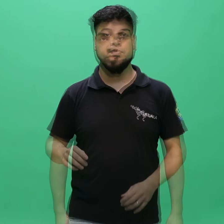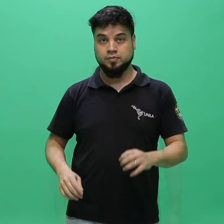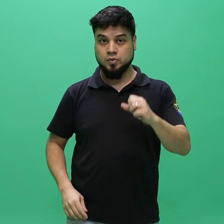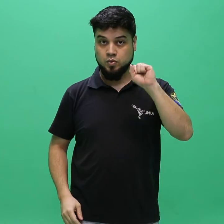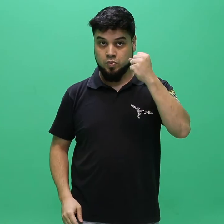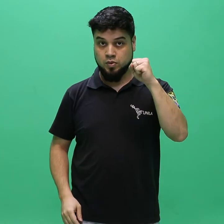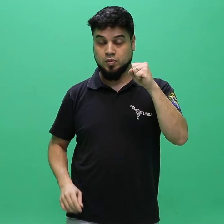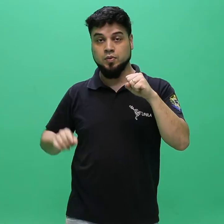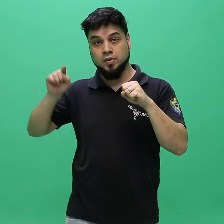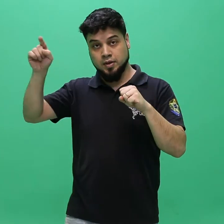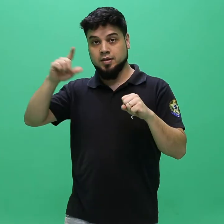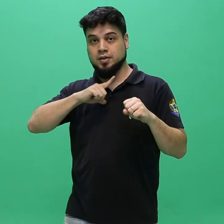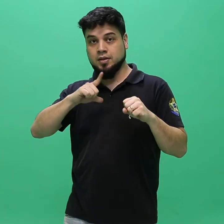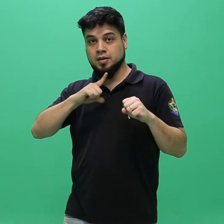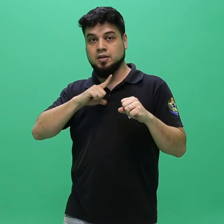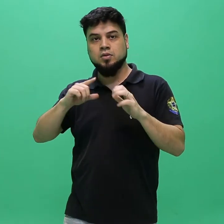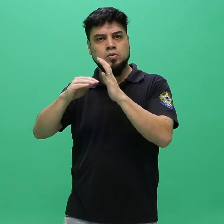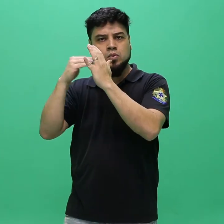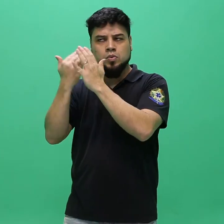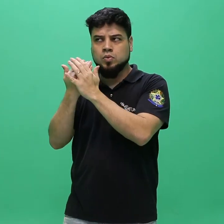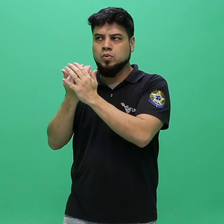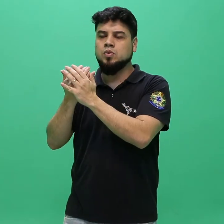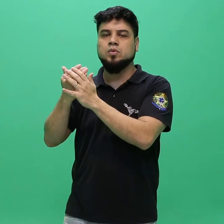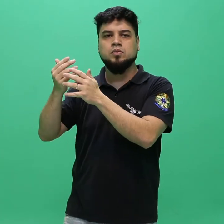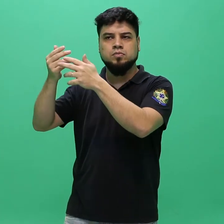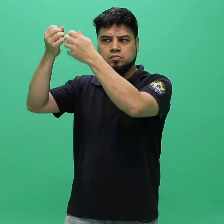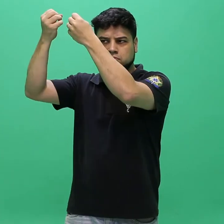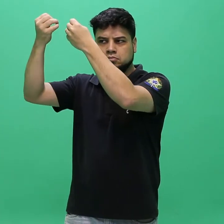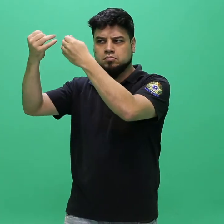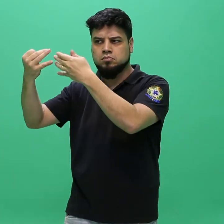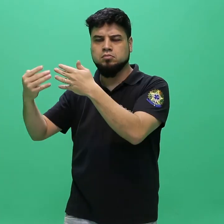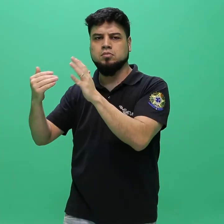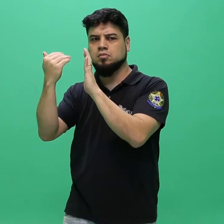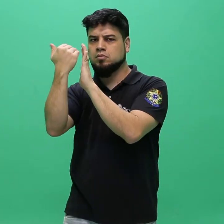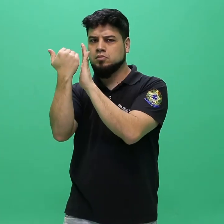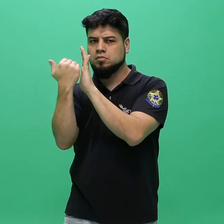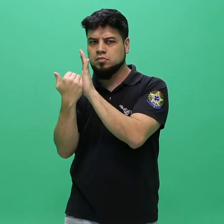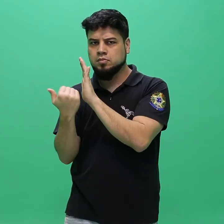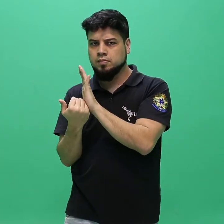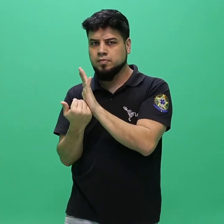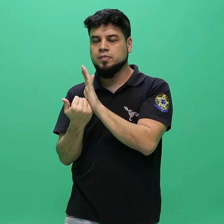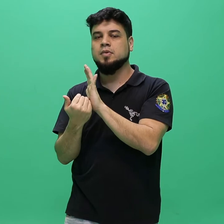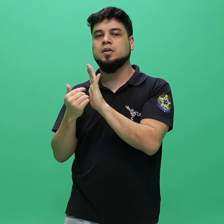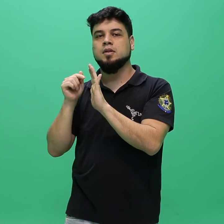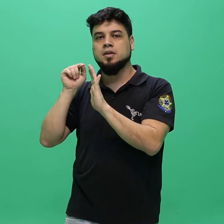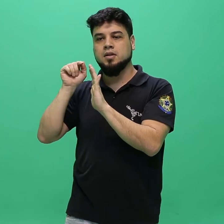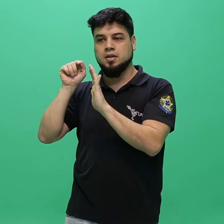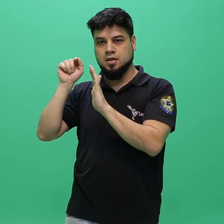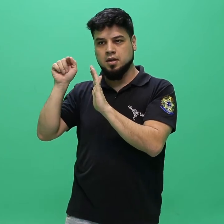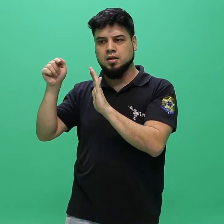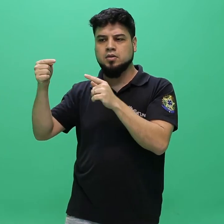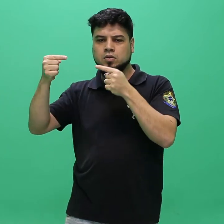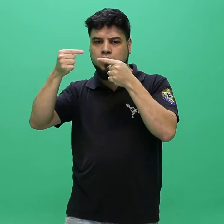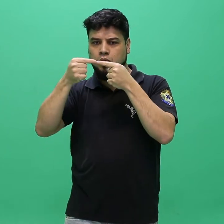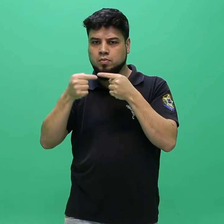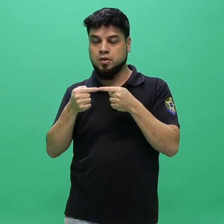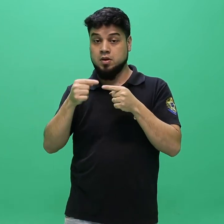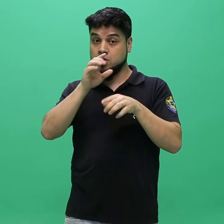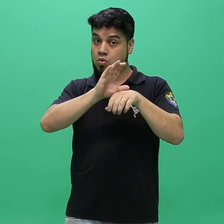8. Atenda a todos os requisitos estabelecidos pelo curso ao qual